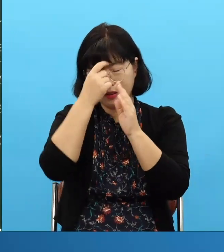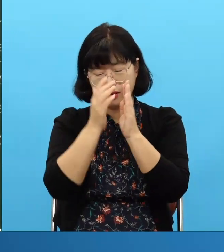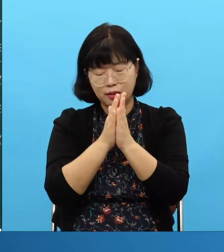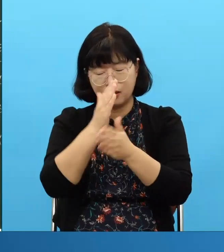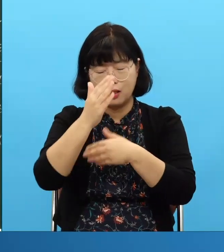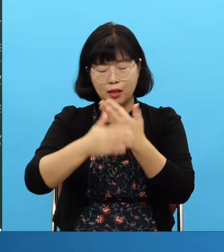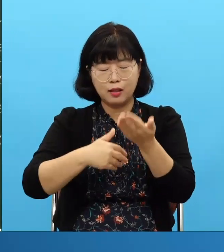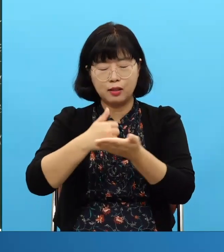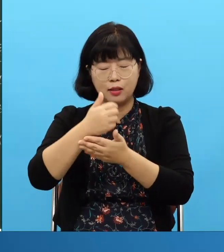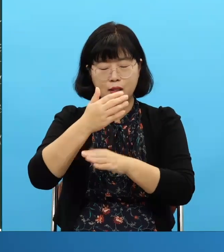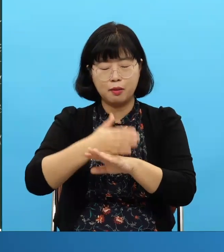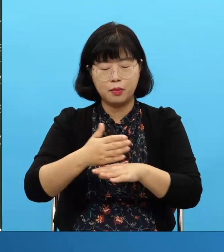Dios te damos gracias